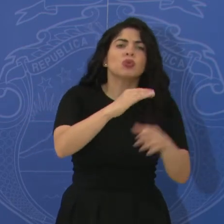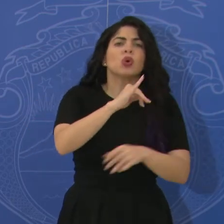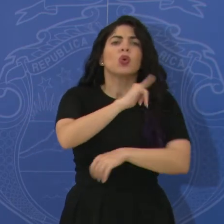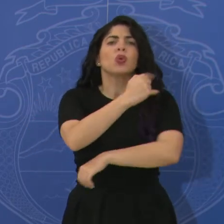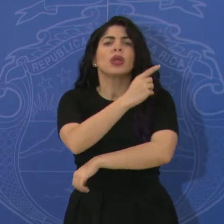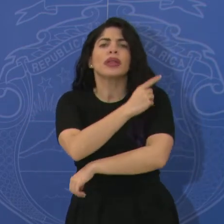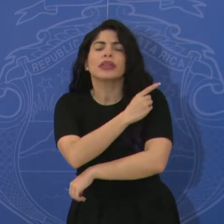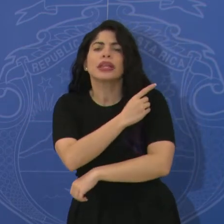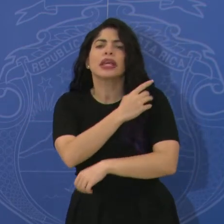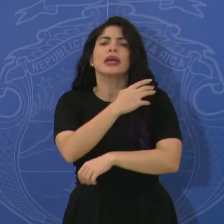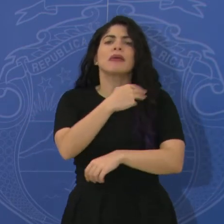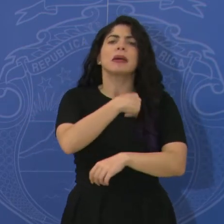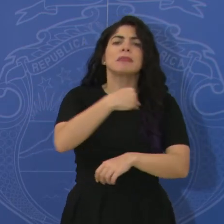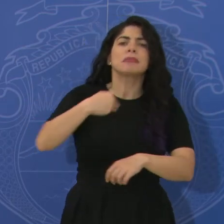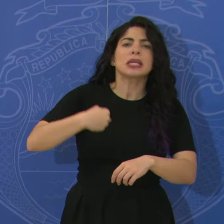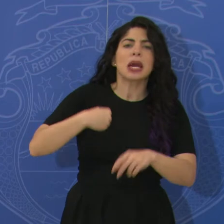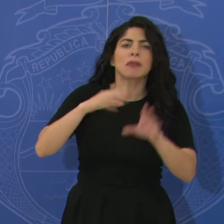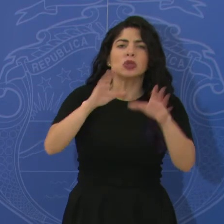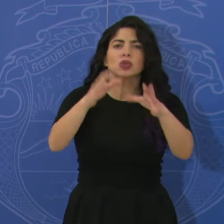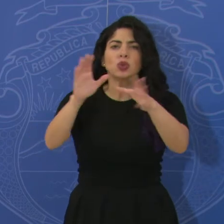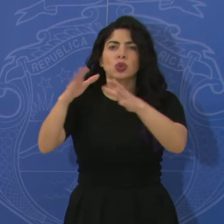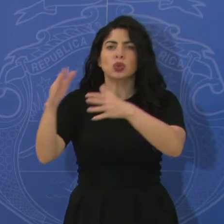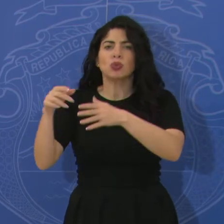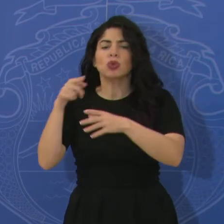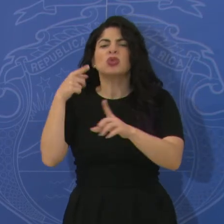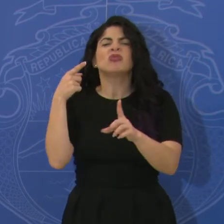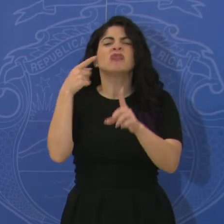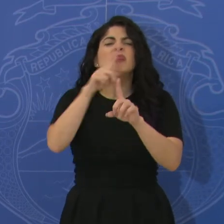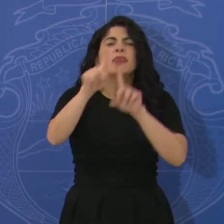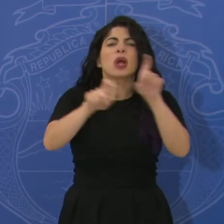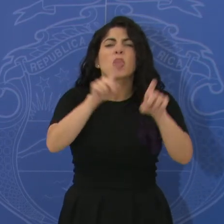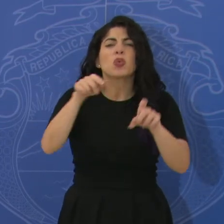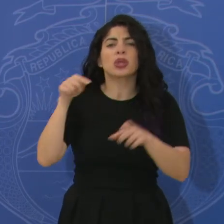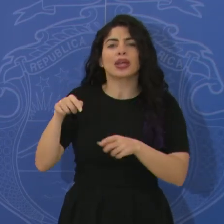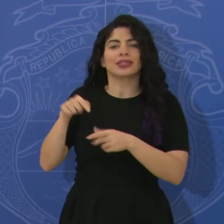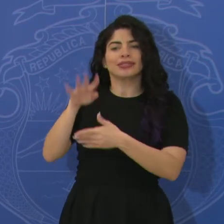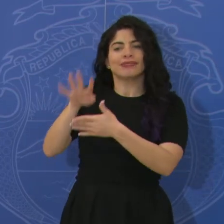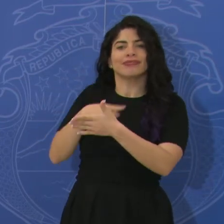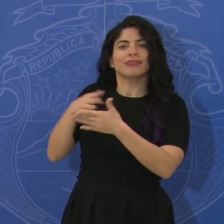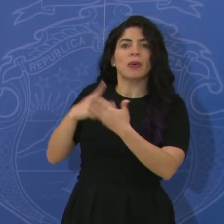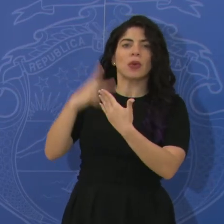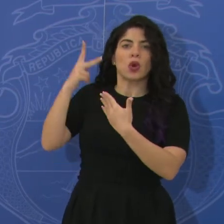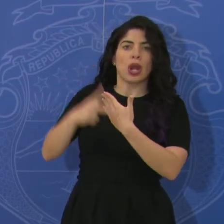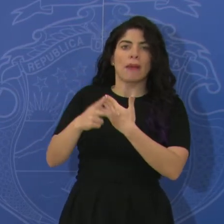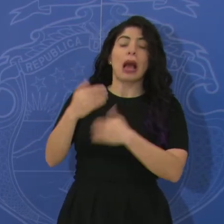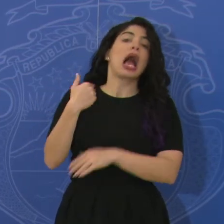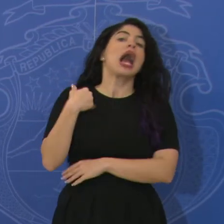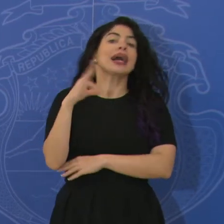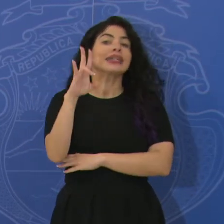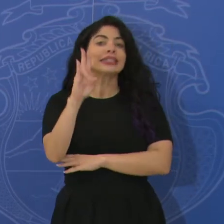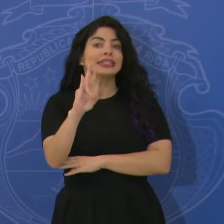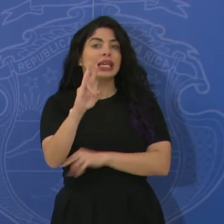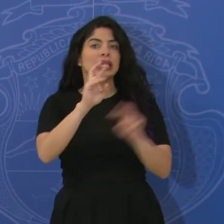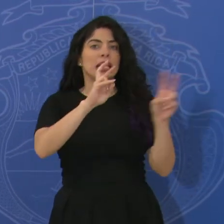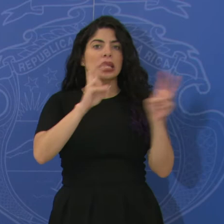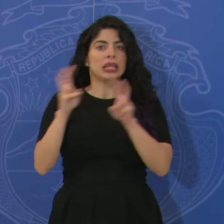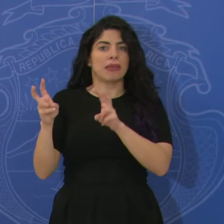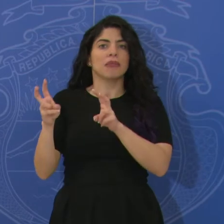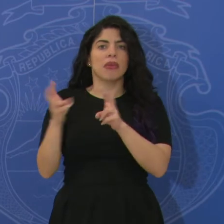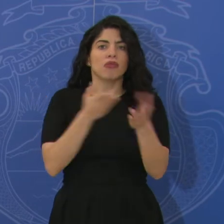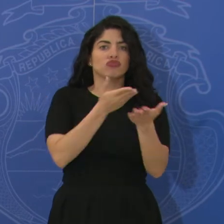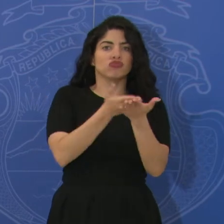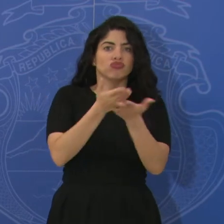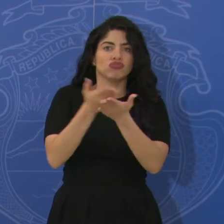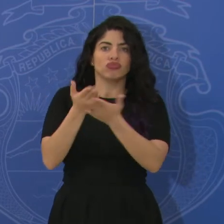sectores de los representantes. En cuanto a la temática programada, son siete temas los que se han propuesto y